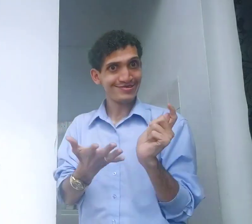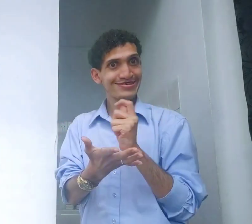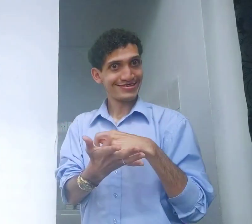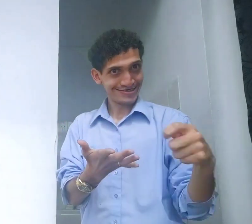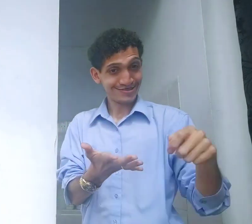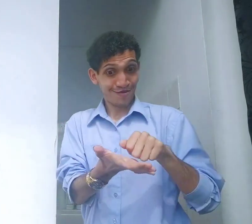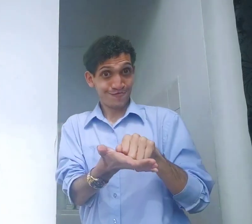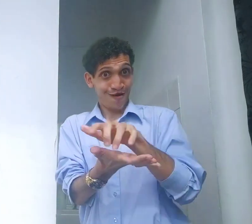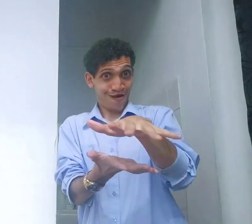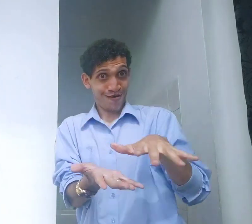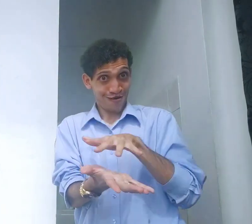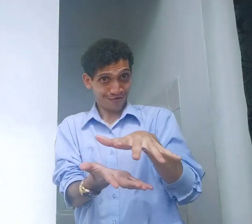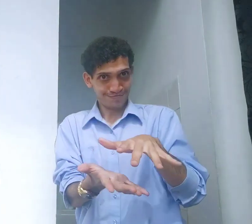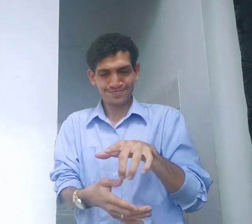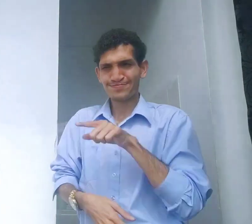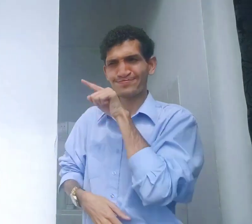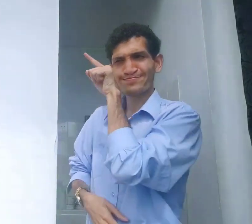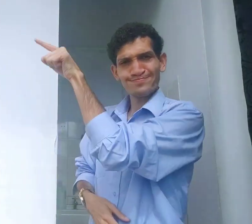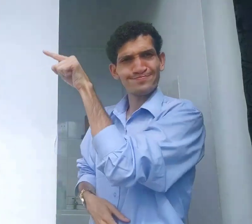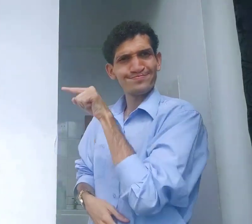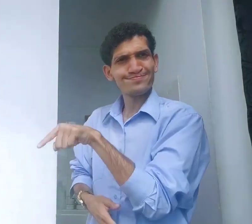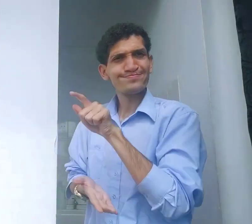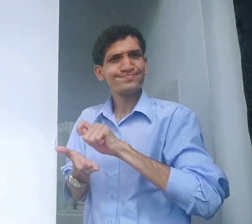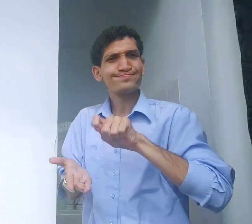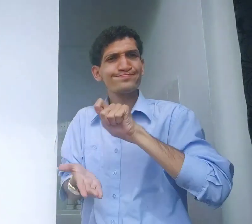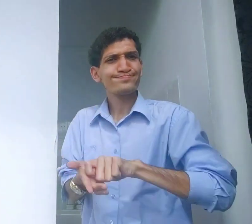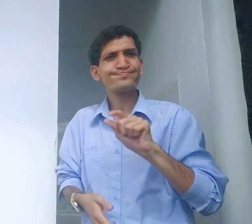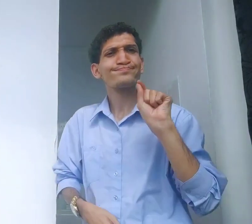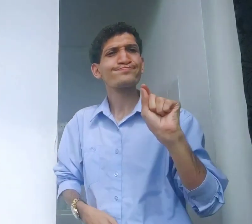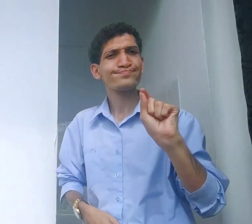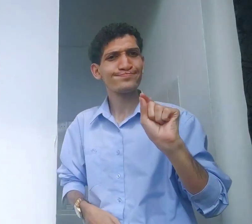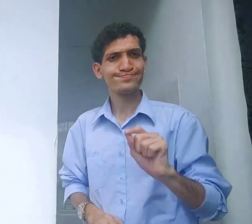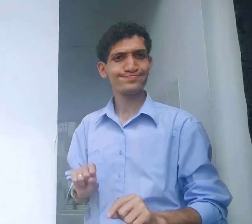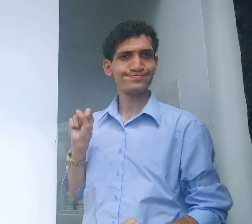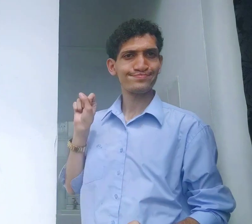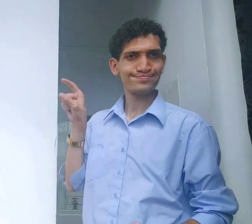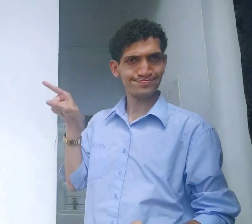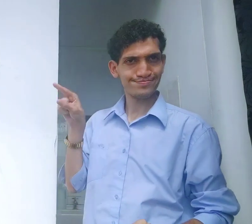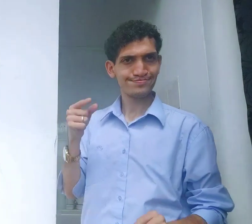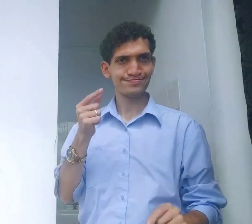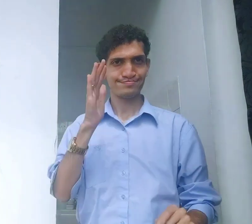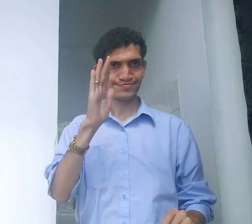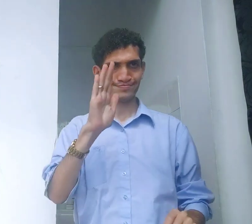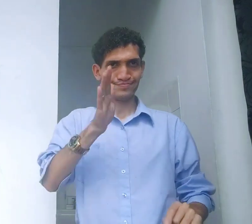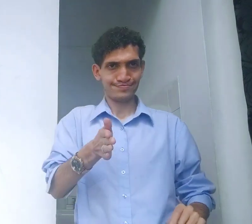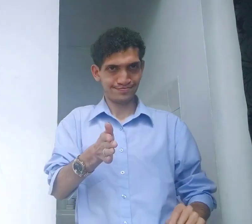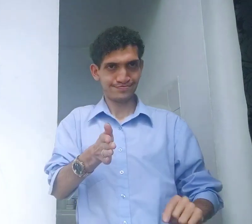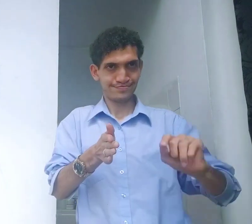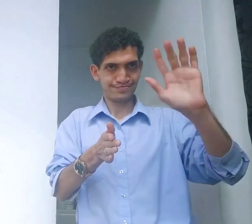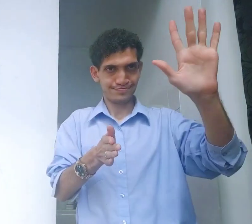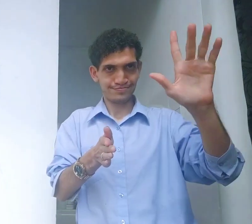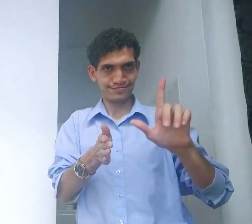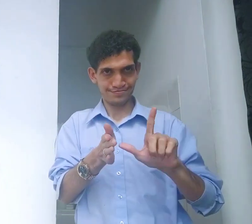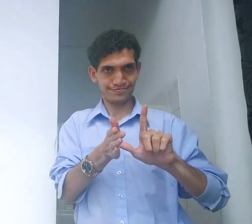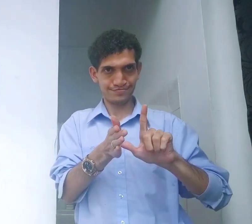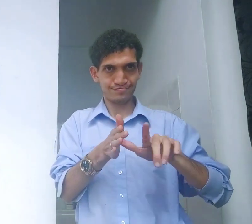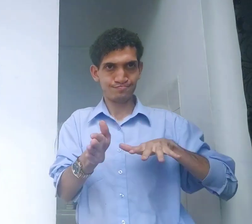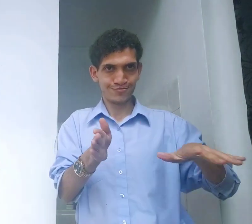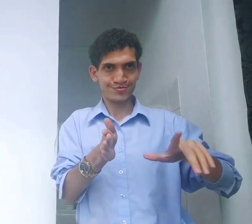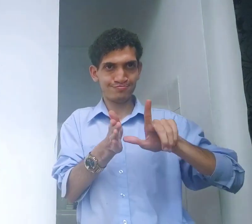Esse 2 é livras escrita, escrita edicionais, e esse e esse escrito aqui. O primeiro lá, a mão está assim, a outra